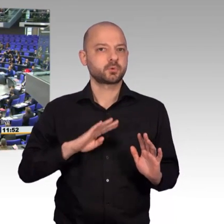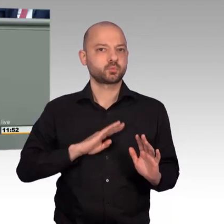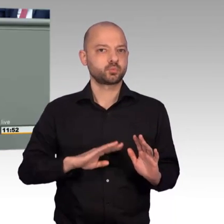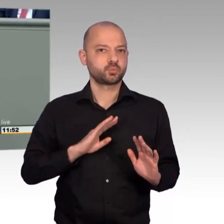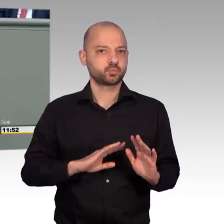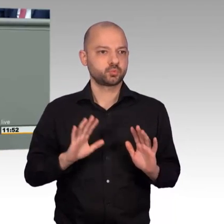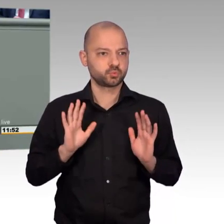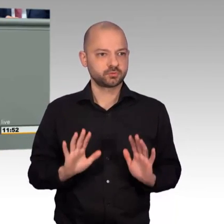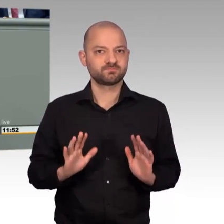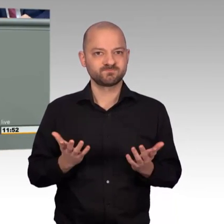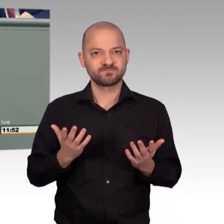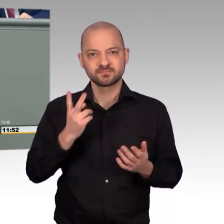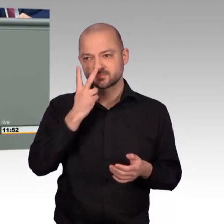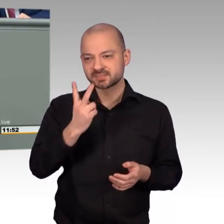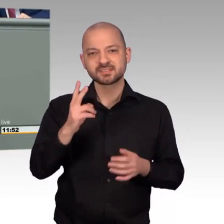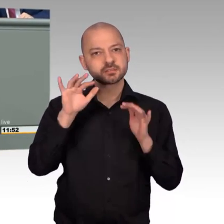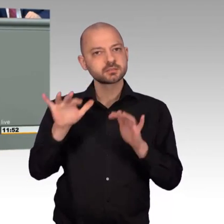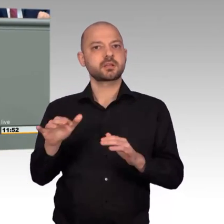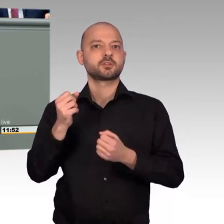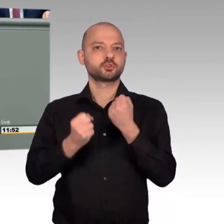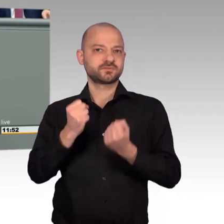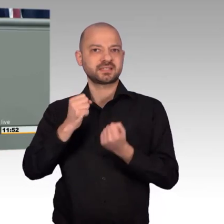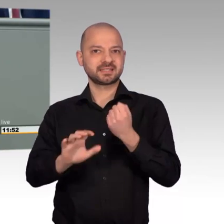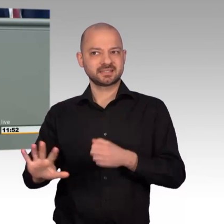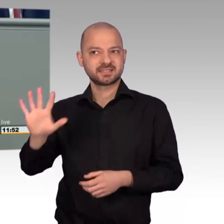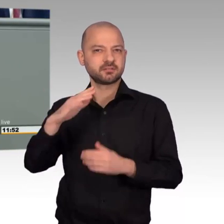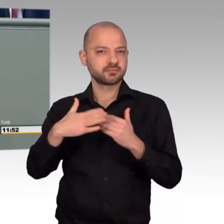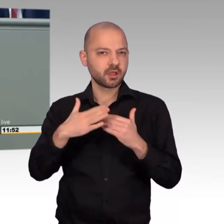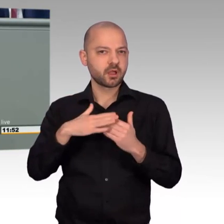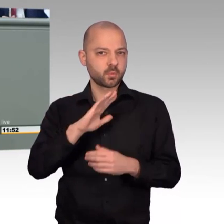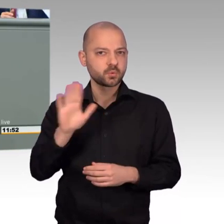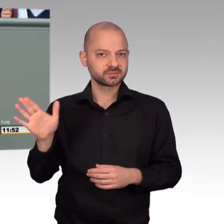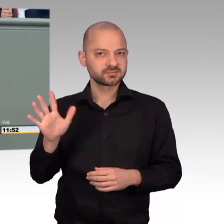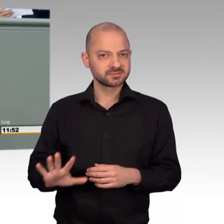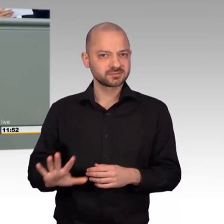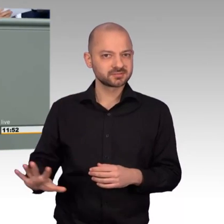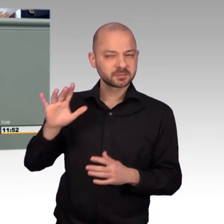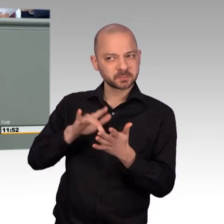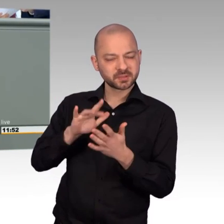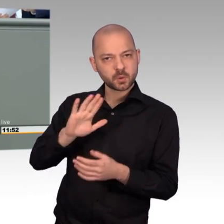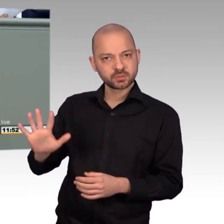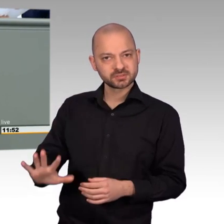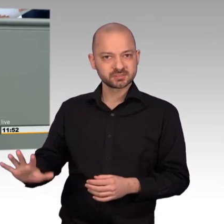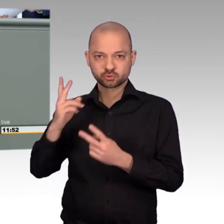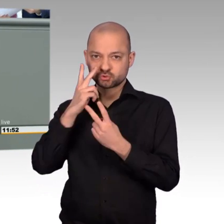weil, glaube ich, niemand sich anmaßen sollte, jetzt die Lösung parat zu haben, wie wir mit all diesen schwierigen Konflikten und Krisen umgehen.